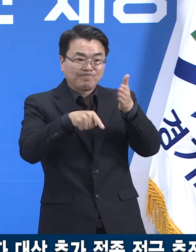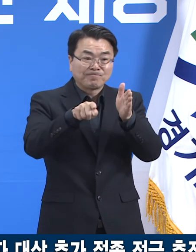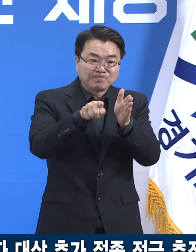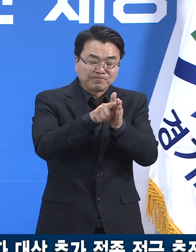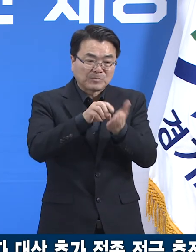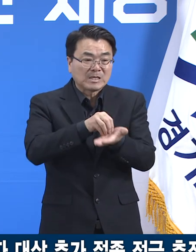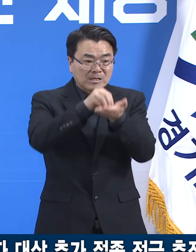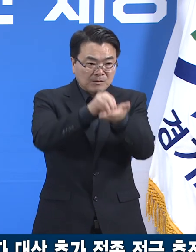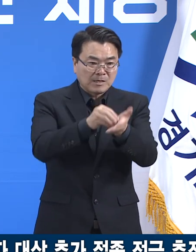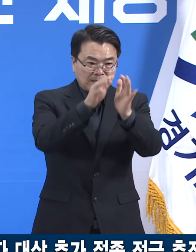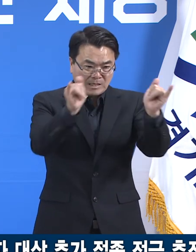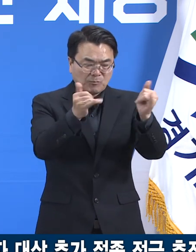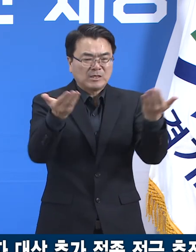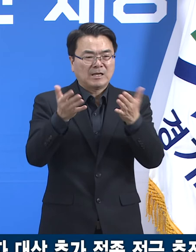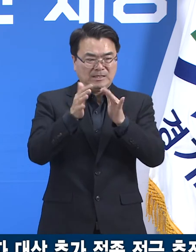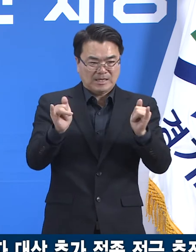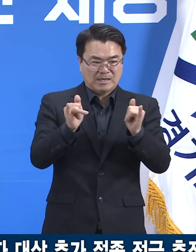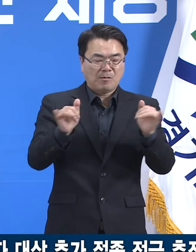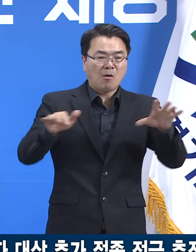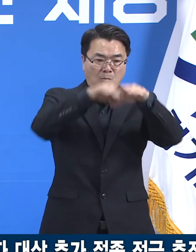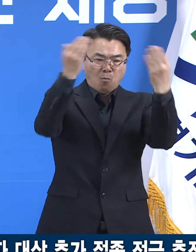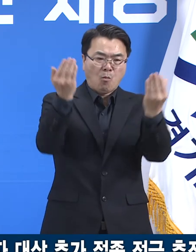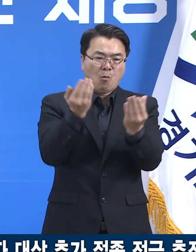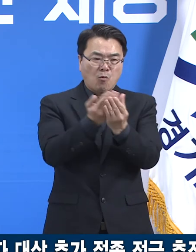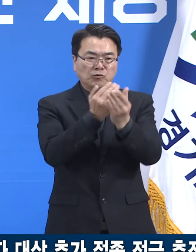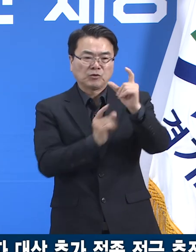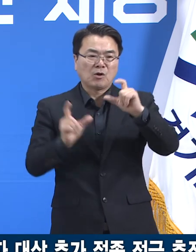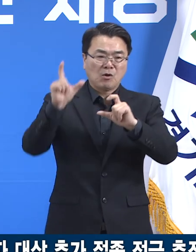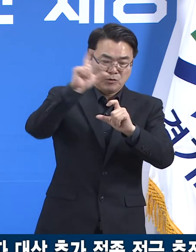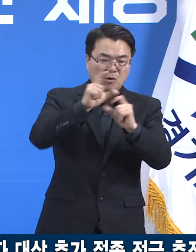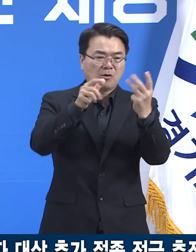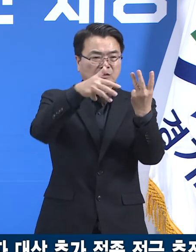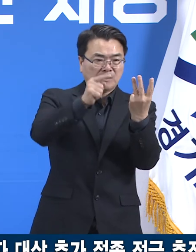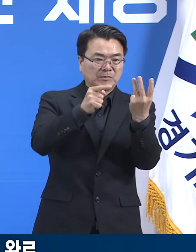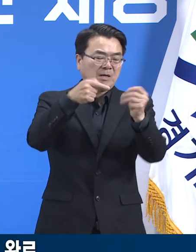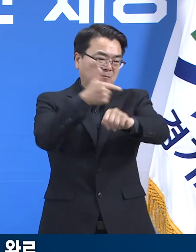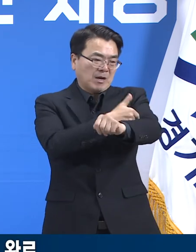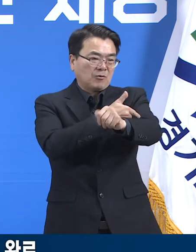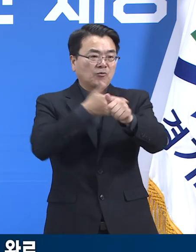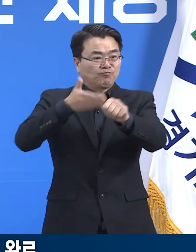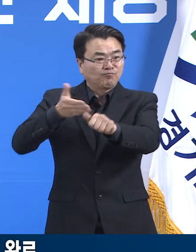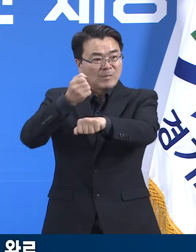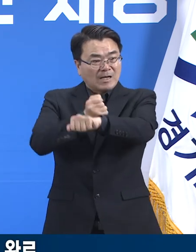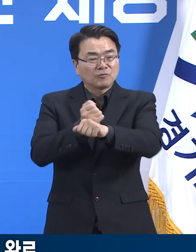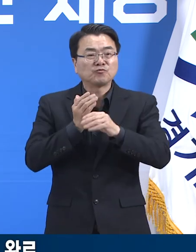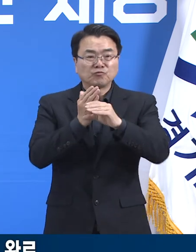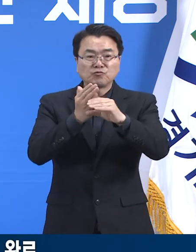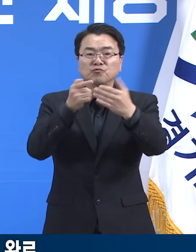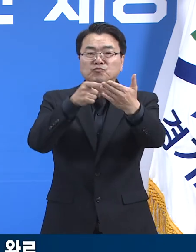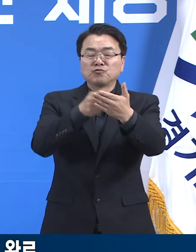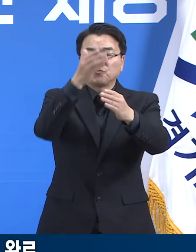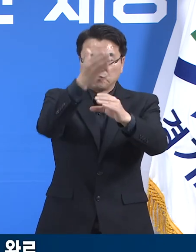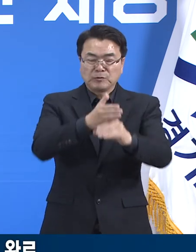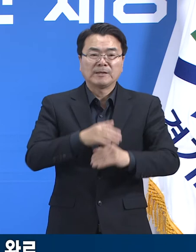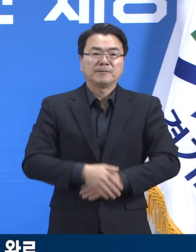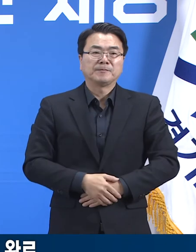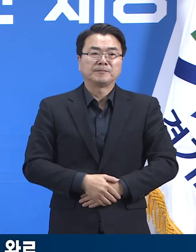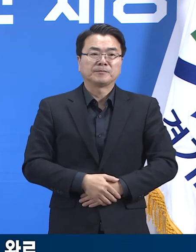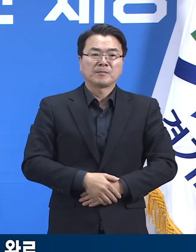입소자, 총사자 대상 추가 접종을 적극적으로 추진하였습니다. 20일 16시 기준 도내 대상자